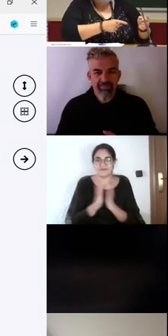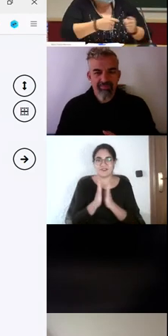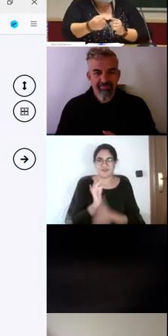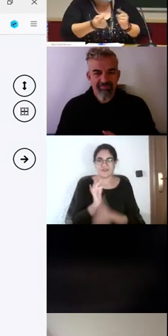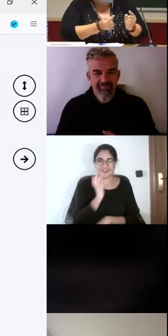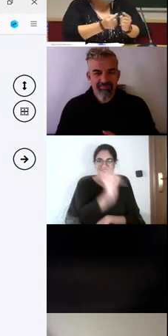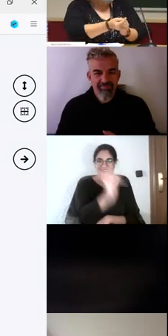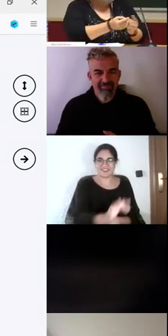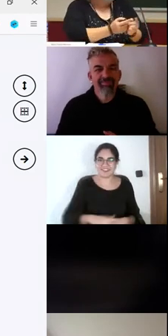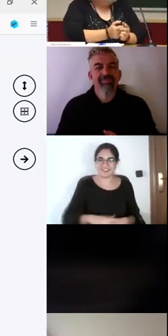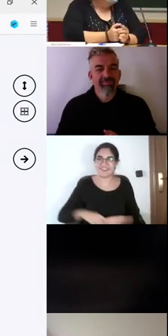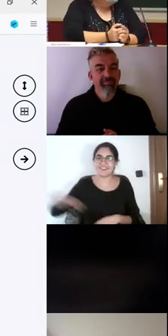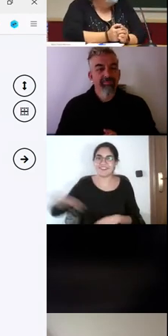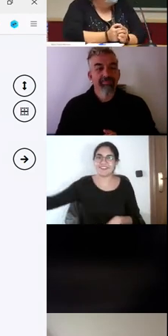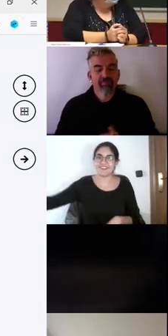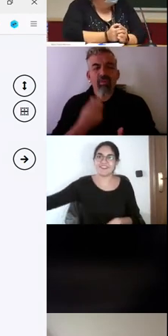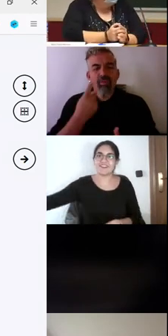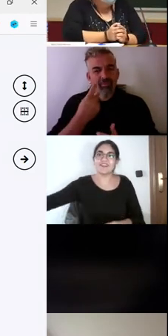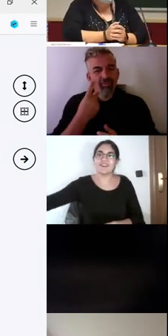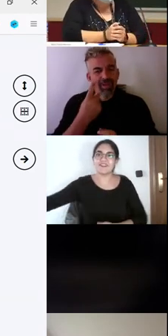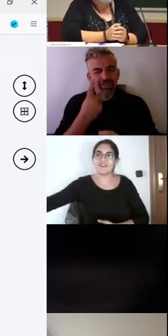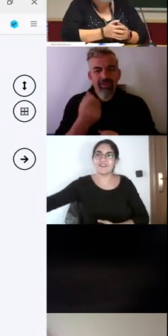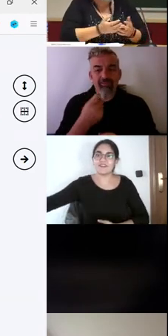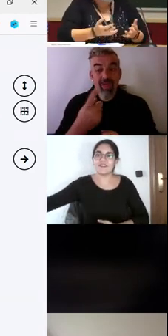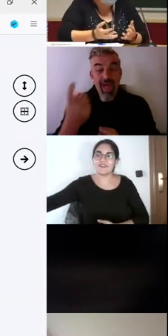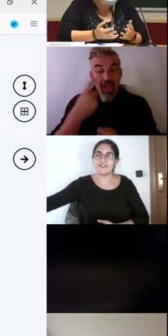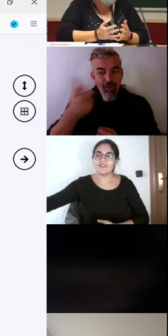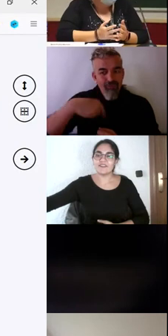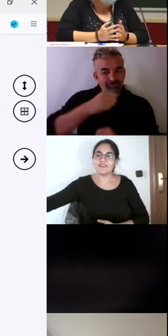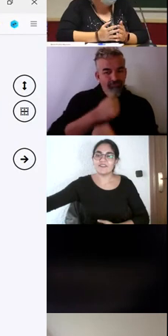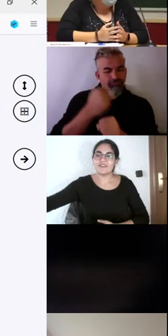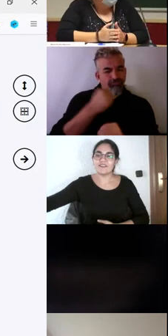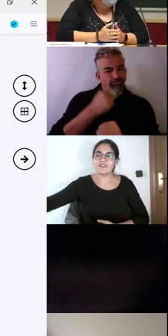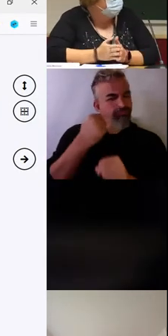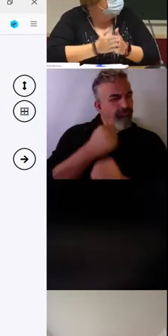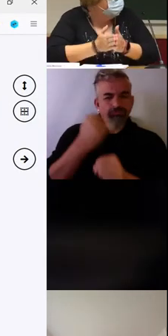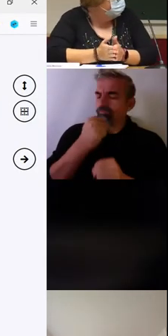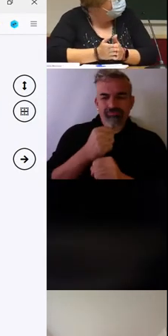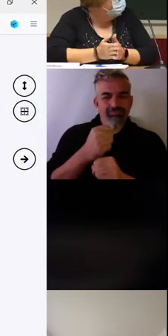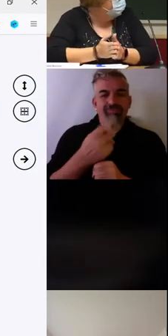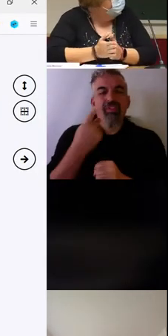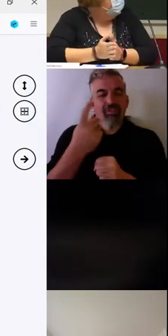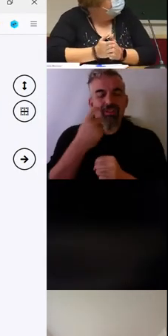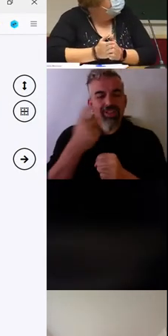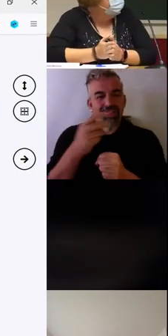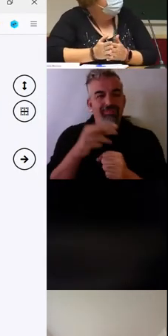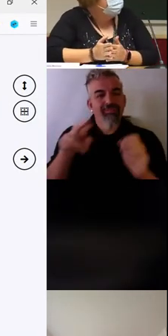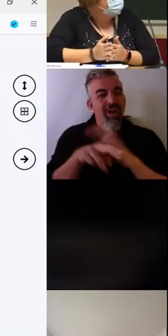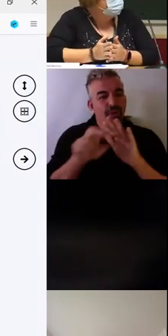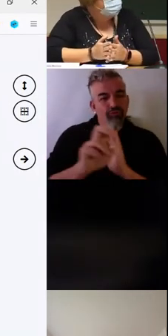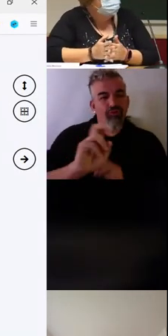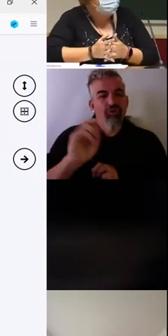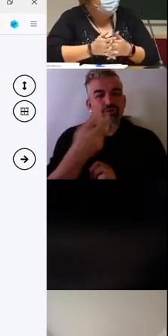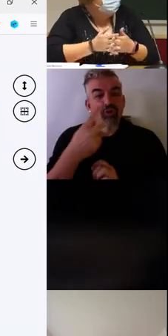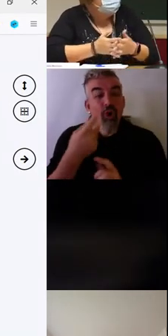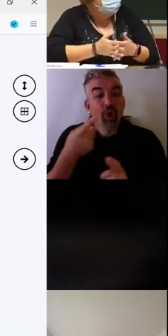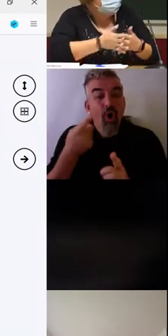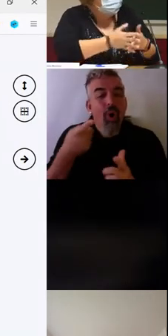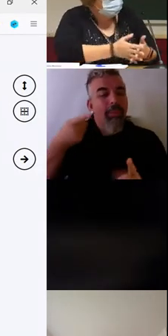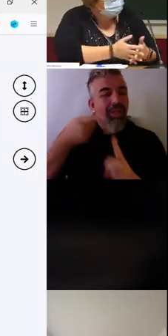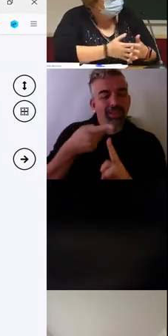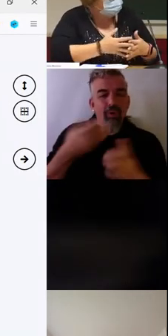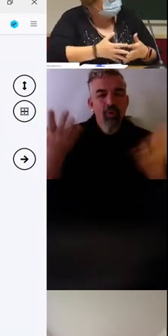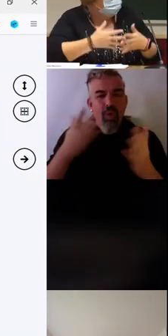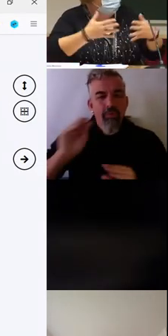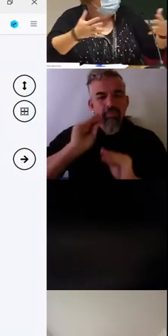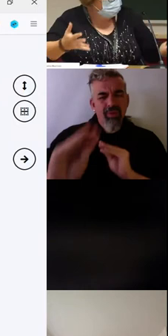sino toda la transversalidad que puede tener para que no estemos todo el rato preguntando lo mismo y que haya más mesas, no